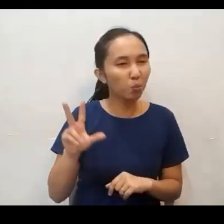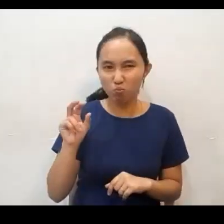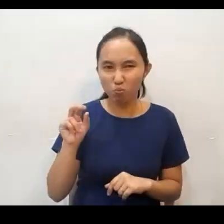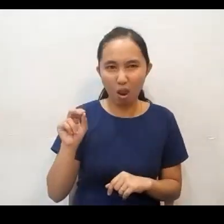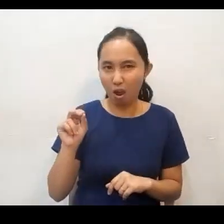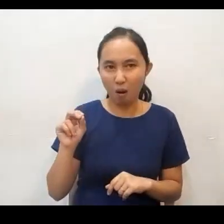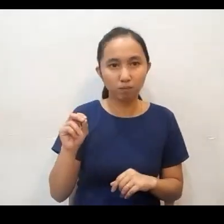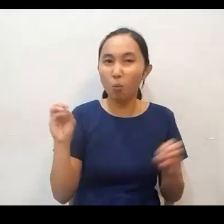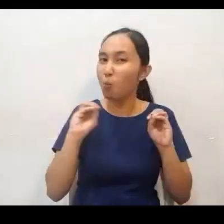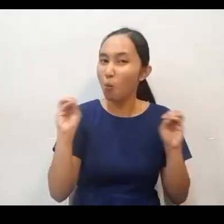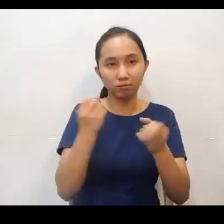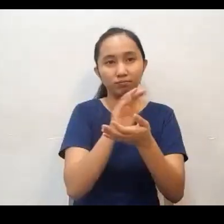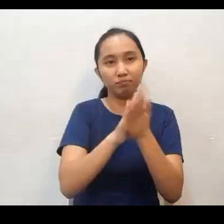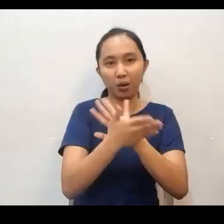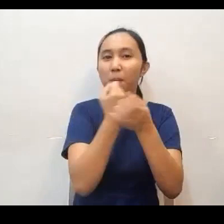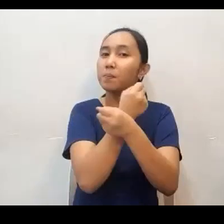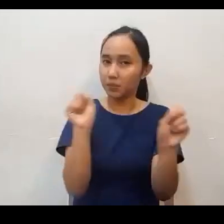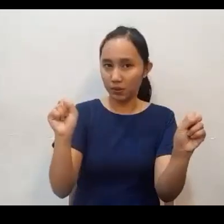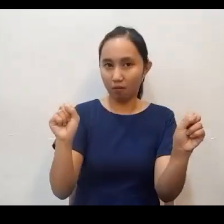Ngunit walang sino man po yung naligtas.